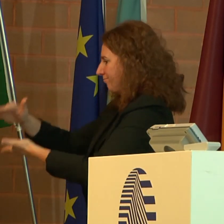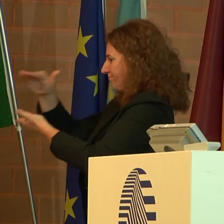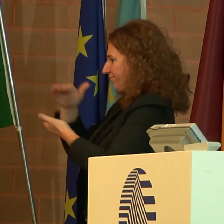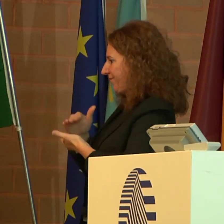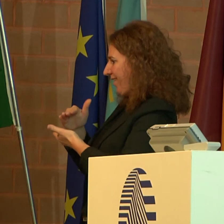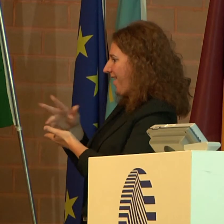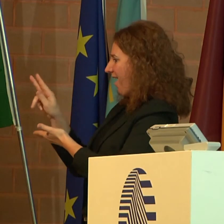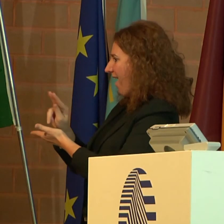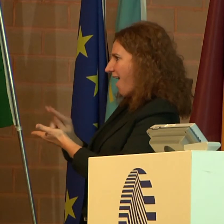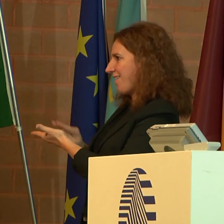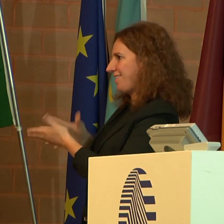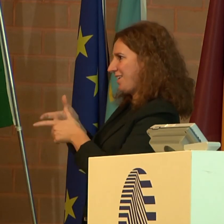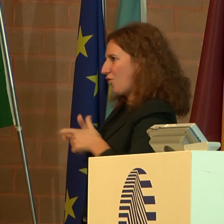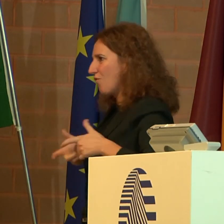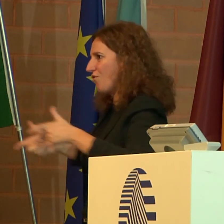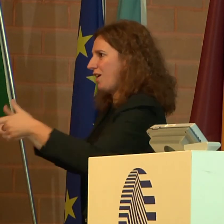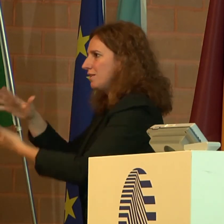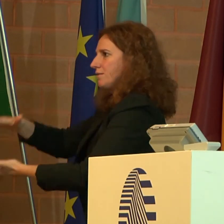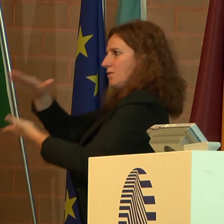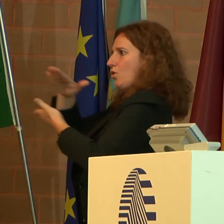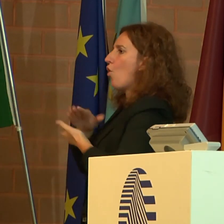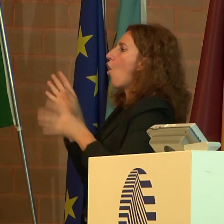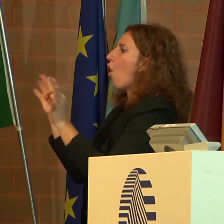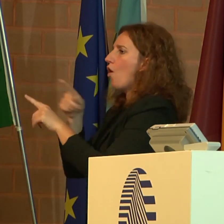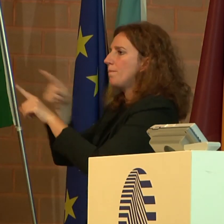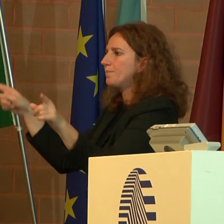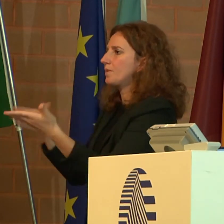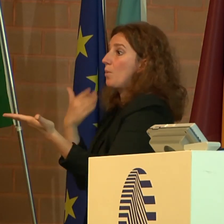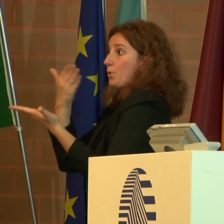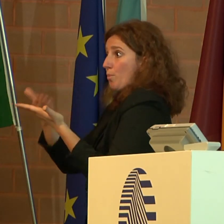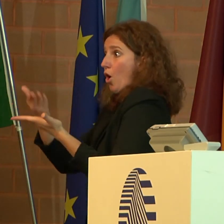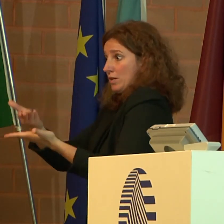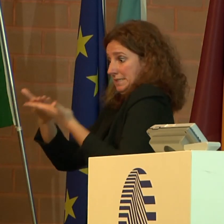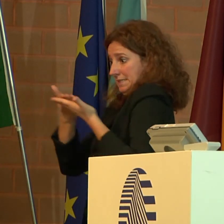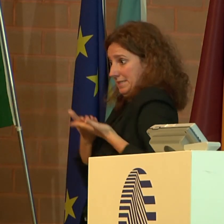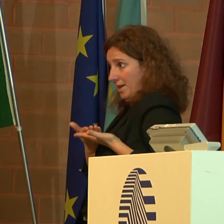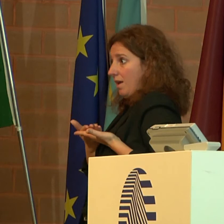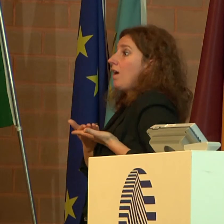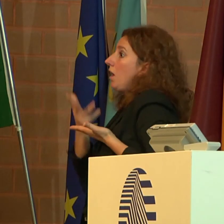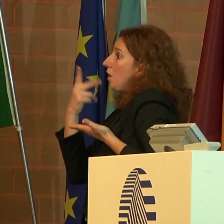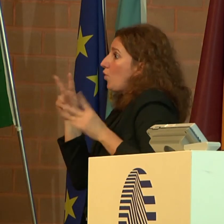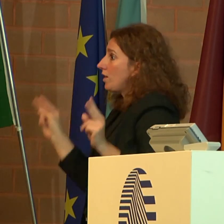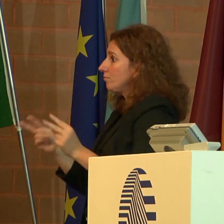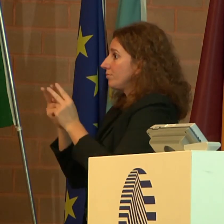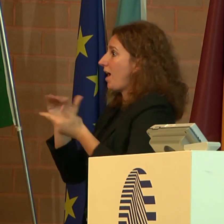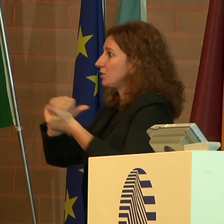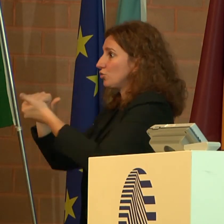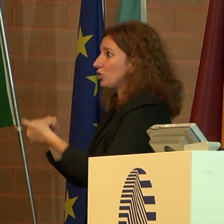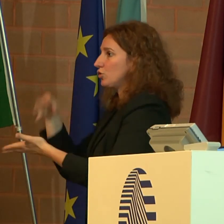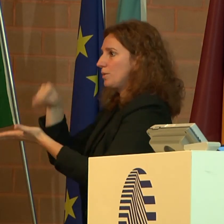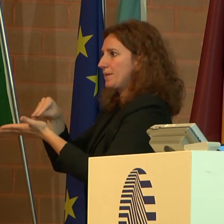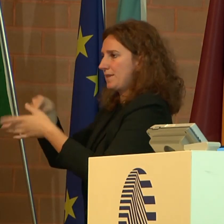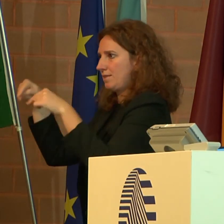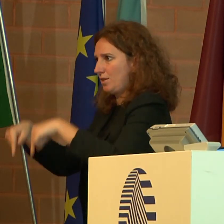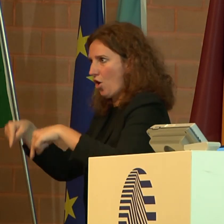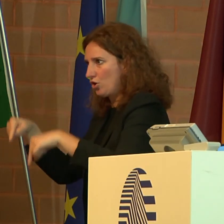risultati e le proposte che su questi temi vorrete inviare e desidero al più presto incontrare una rappresentanza delle associazioni presenti per